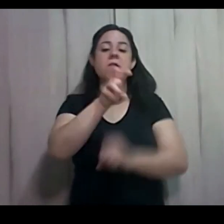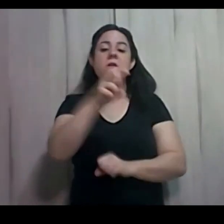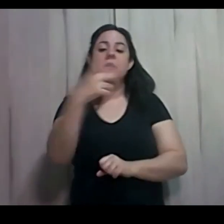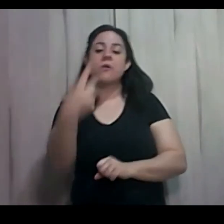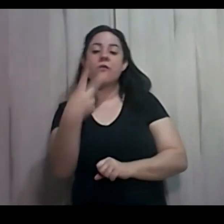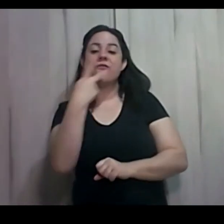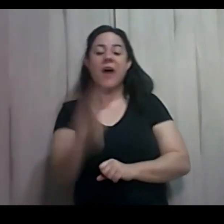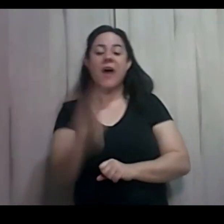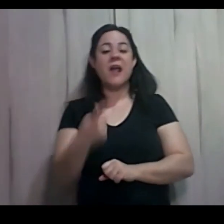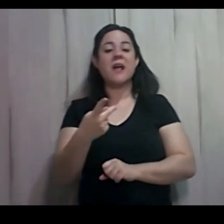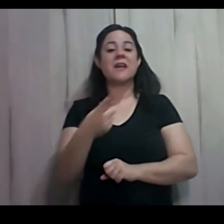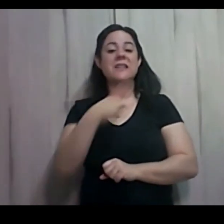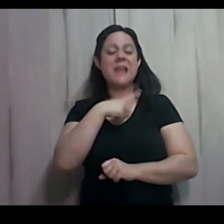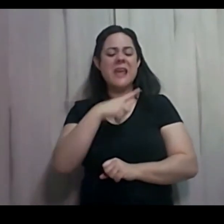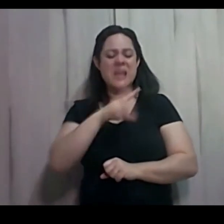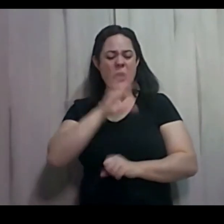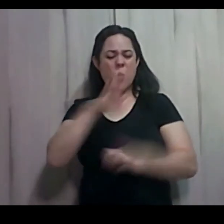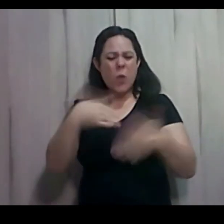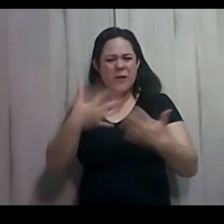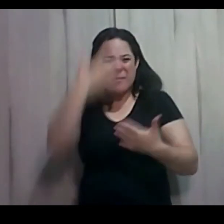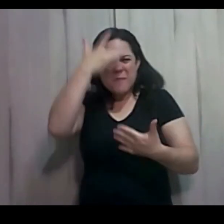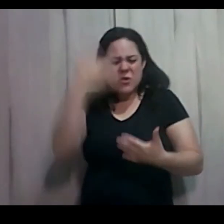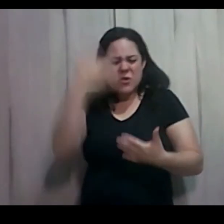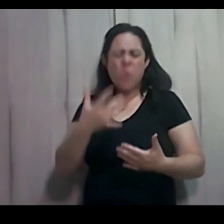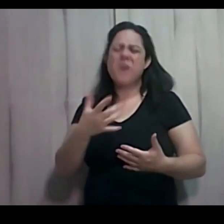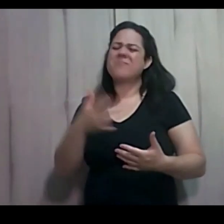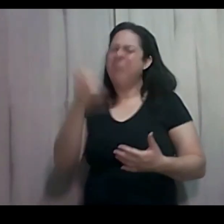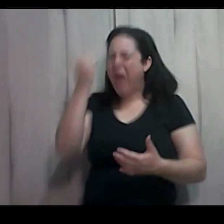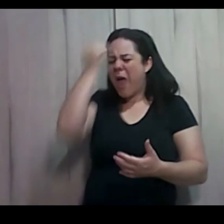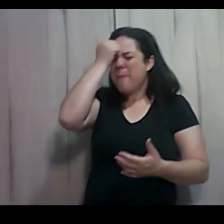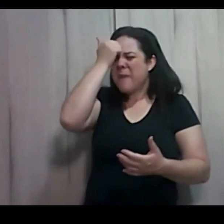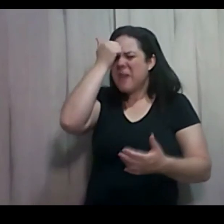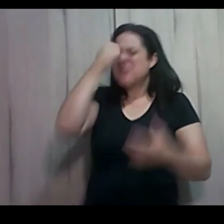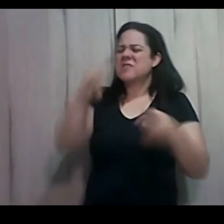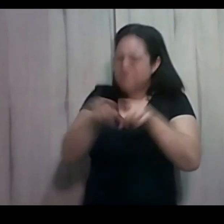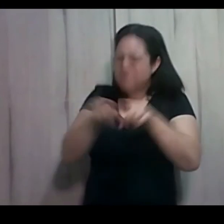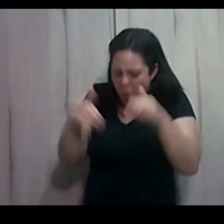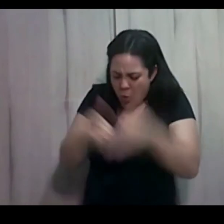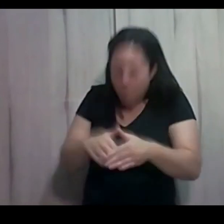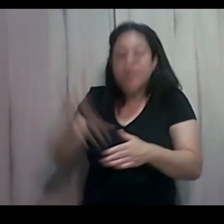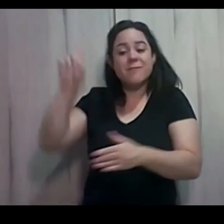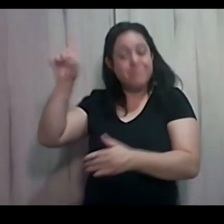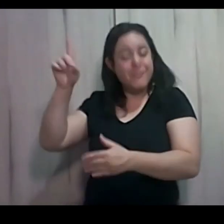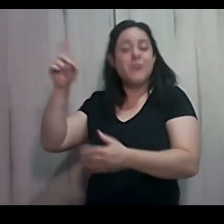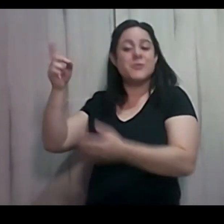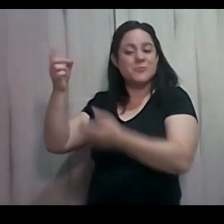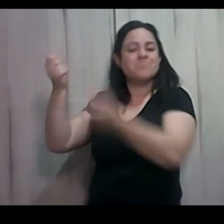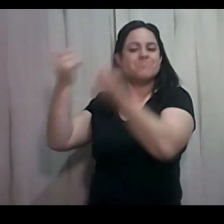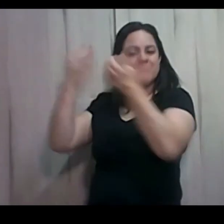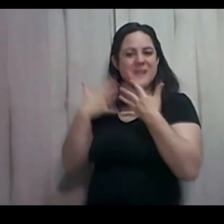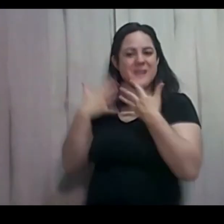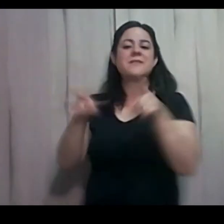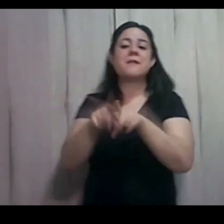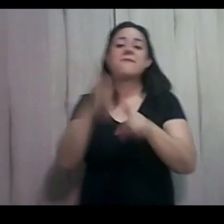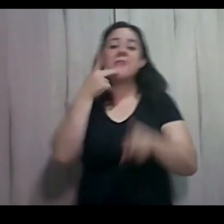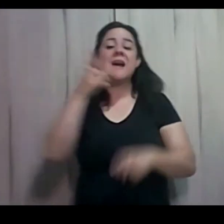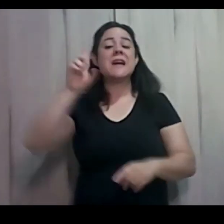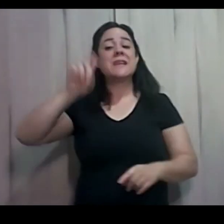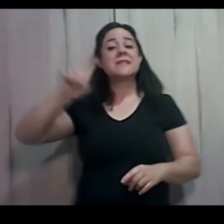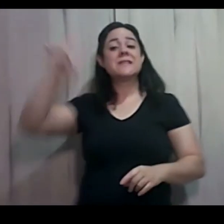quebrantado e contrito, o Senhor ouvirá. Também diz que Deus habita no seu alto, sublime e trono,